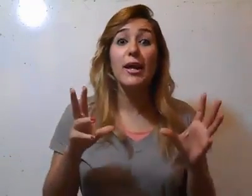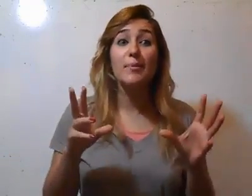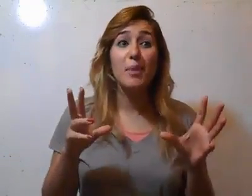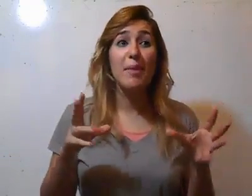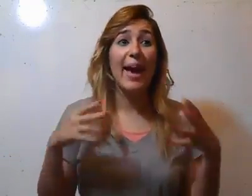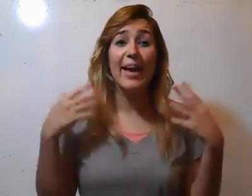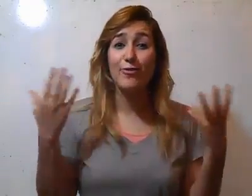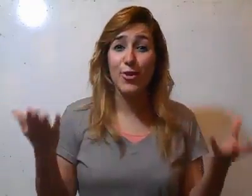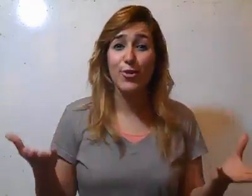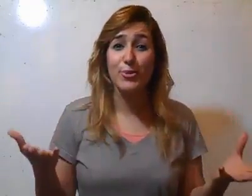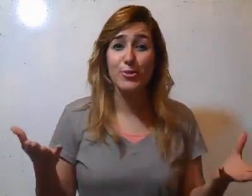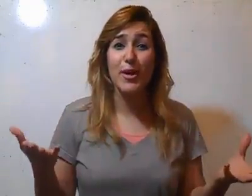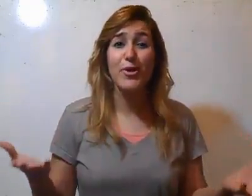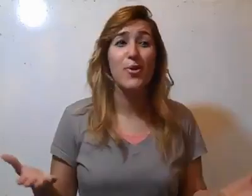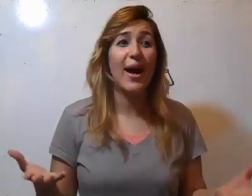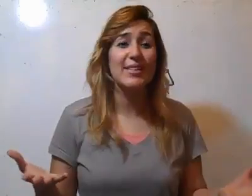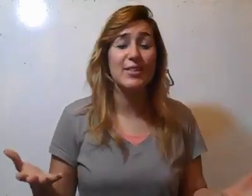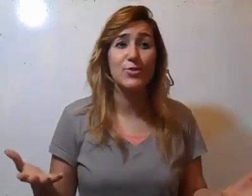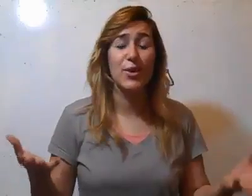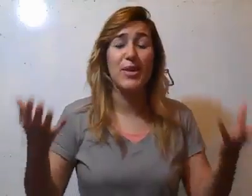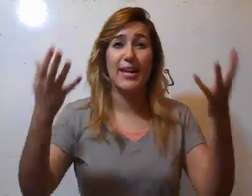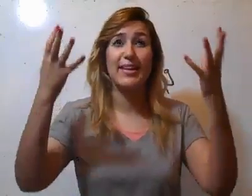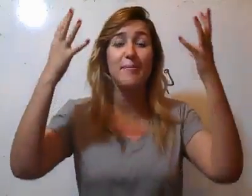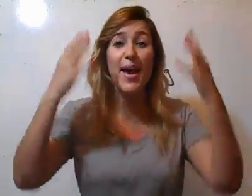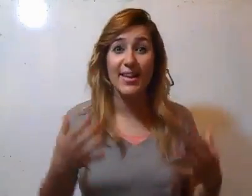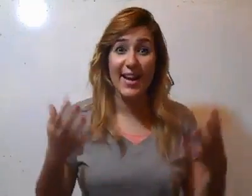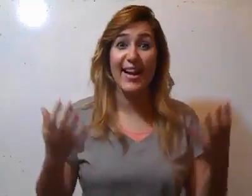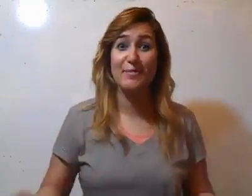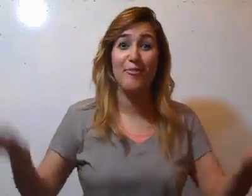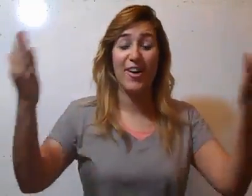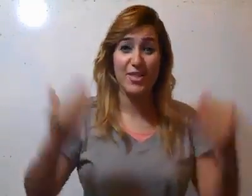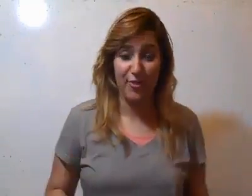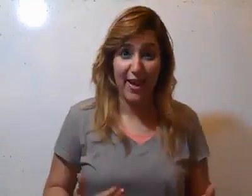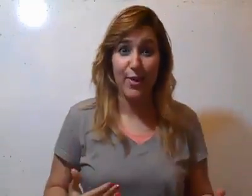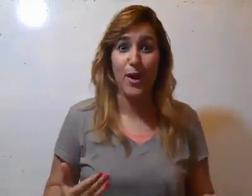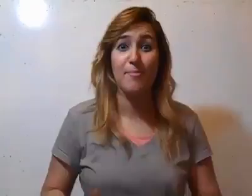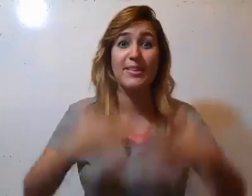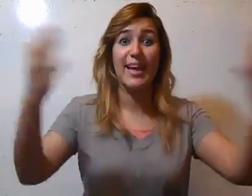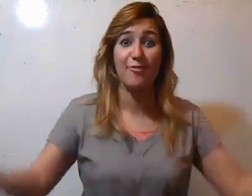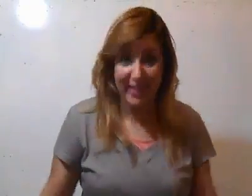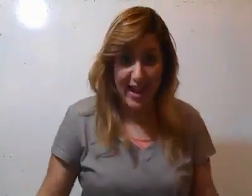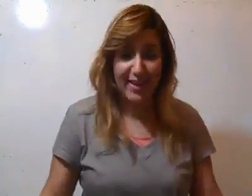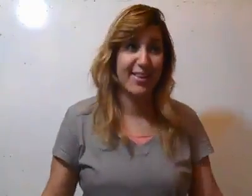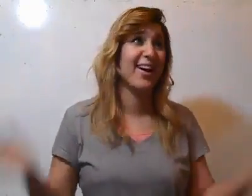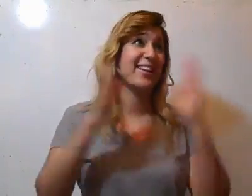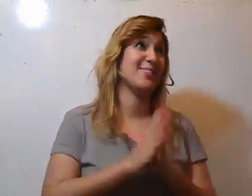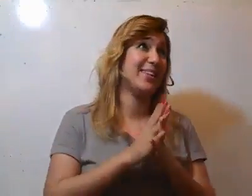بيبقى خايف يخرج من روم لانه هو حاسس انه يعني كمان انا قاعد ما بفكرش في حاجة. وكمان داخل فخناها. اظهر اسود.